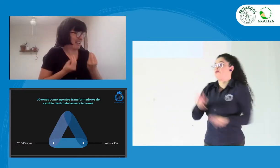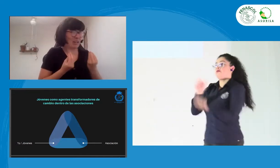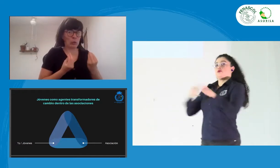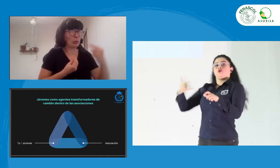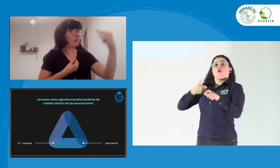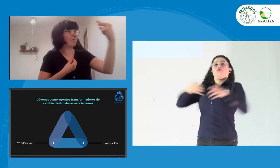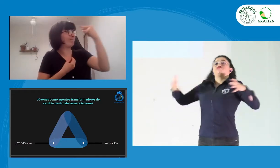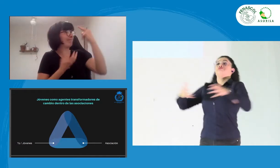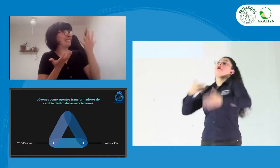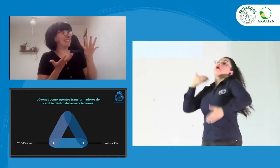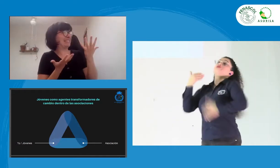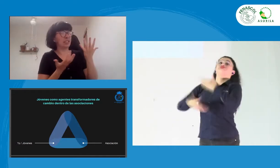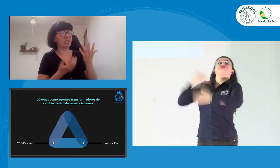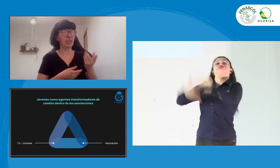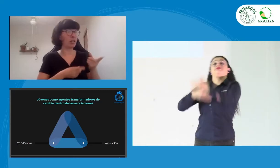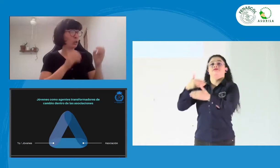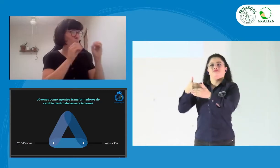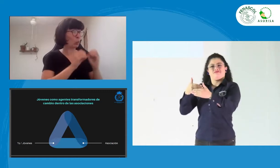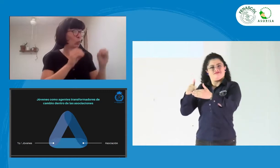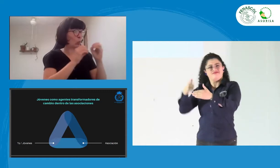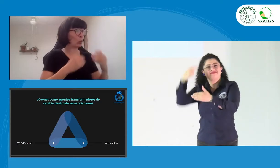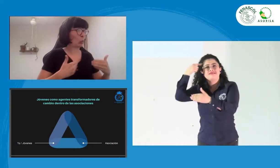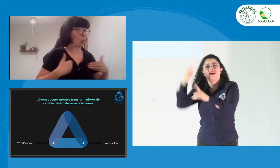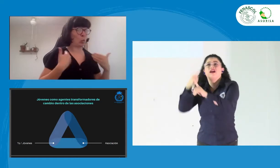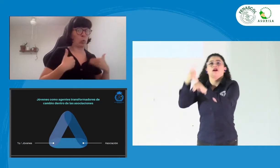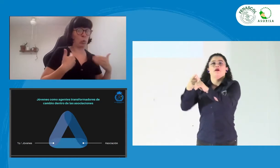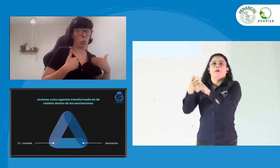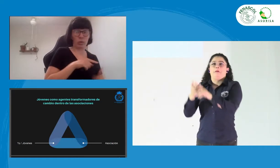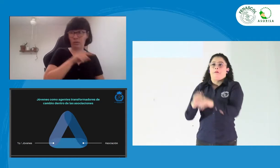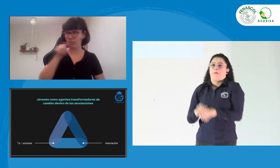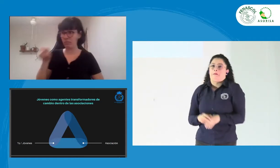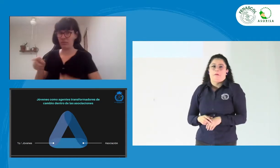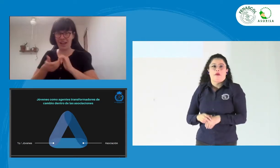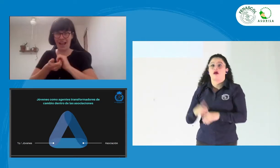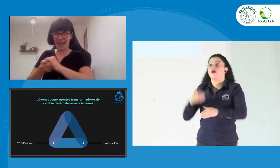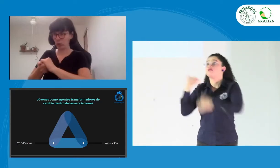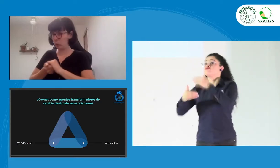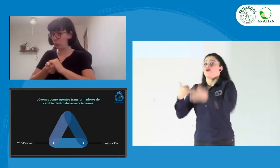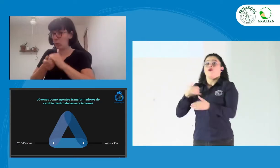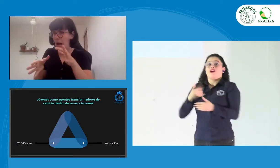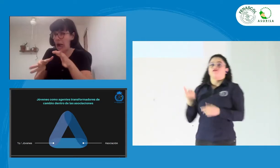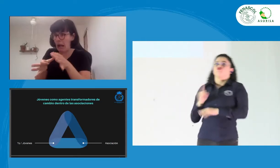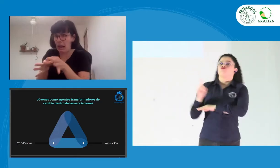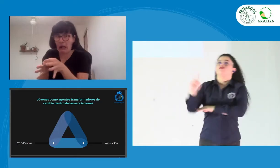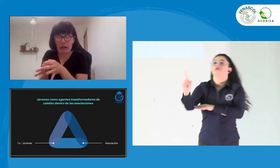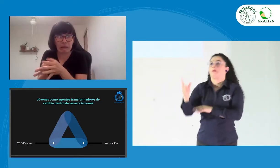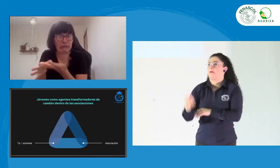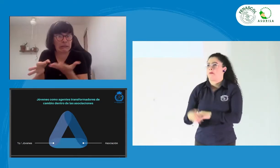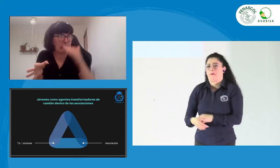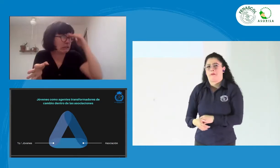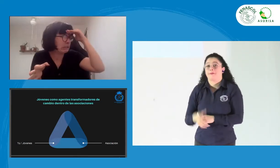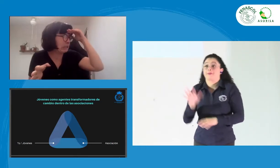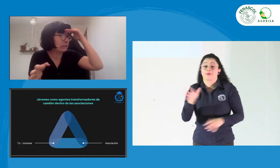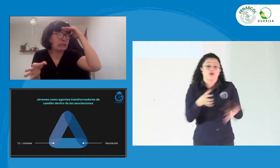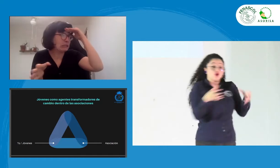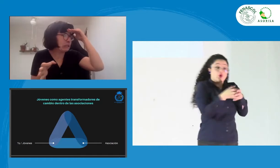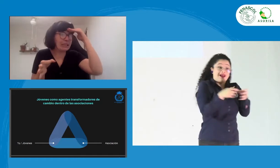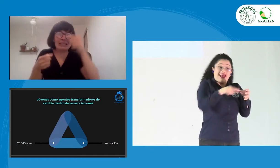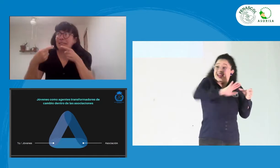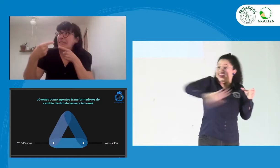cada uno por su cuenta, las asociaciones por un lado o los jóvenes por otro lado. De que si